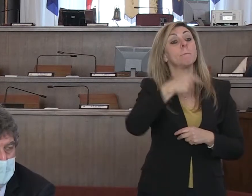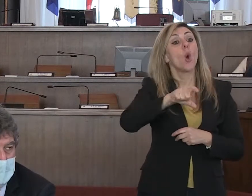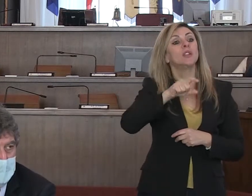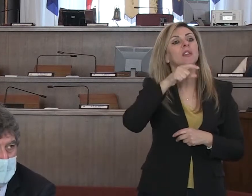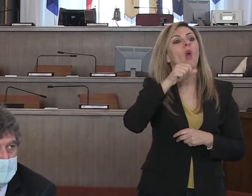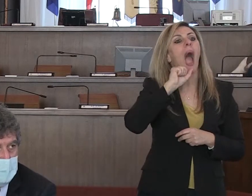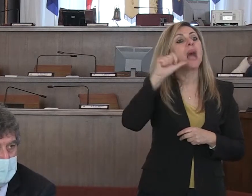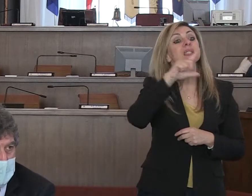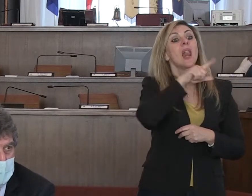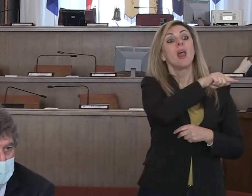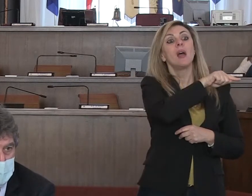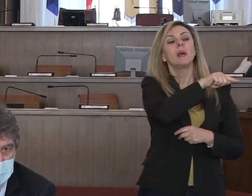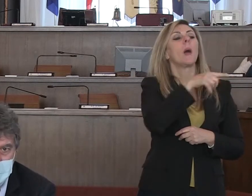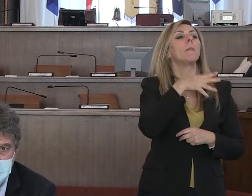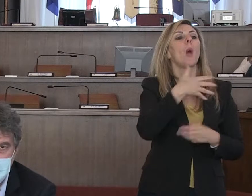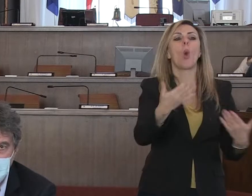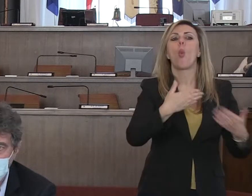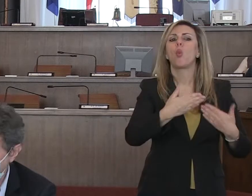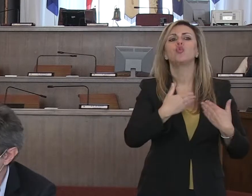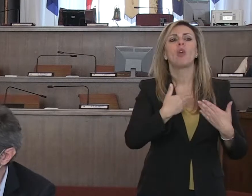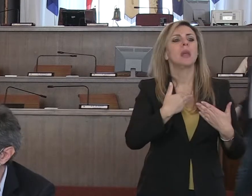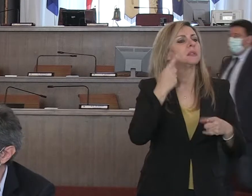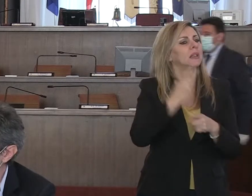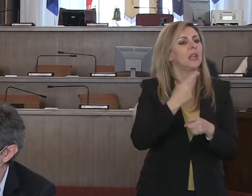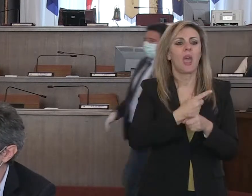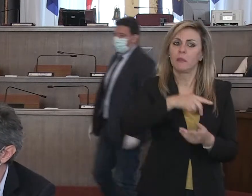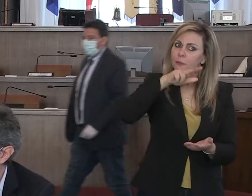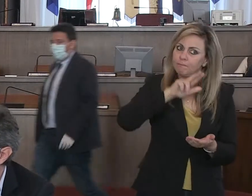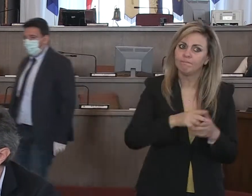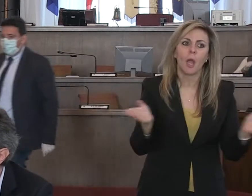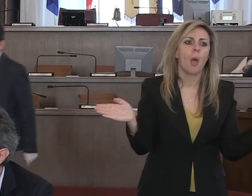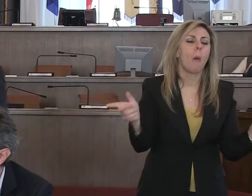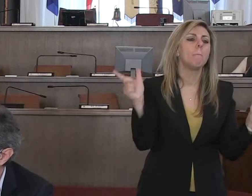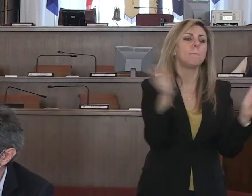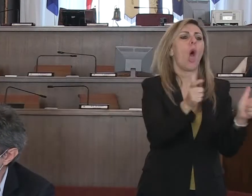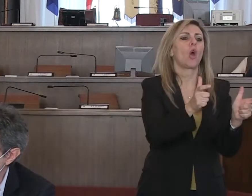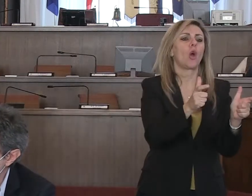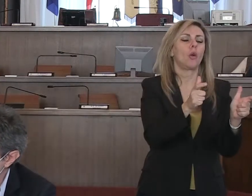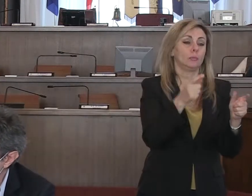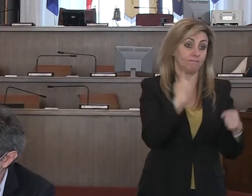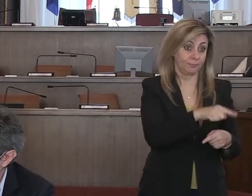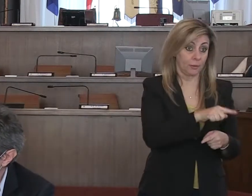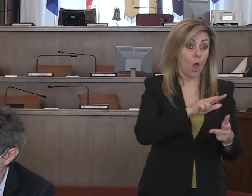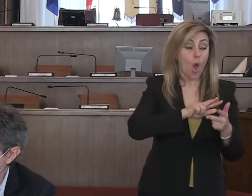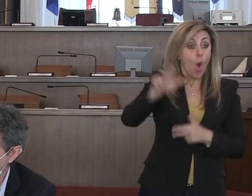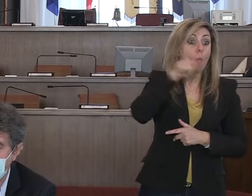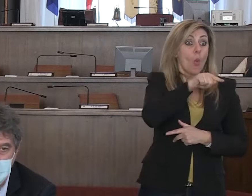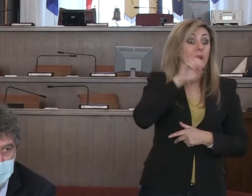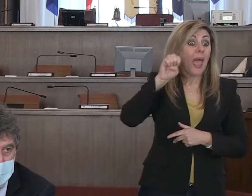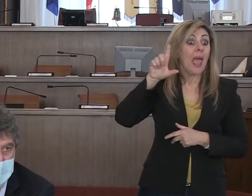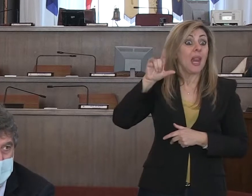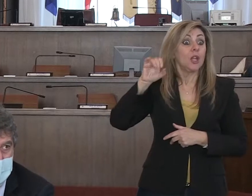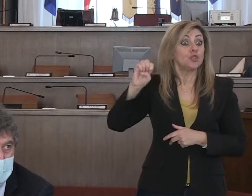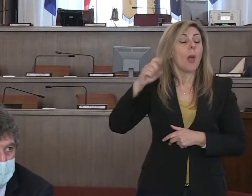segnalavano l'urgenza di provvedimenti e in particolare per l'ASL di Pescara quel comune di Elice aveva un